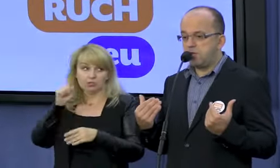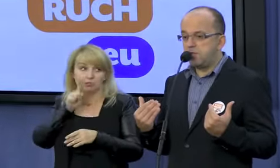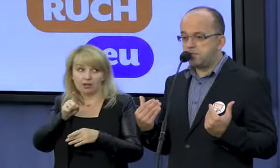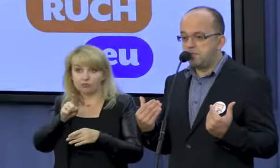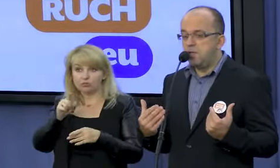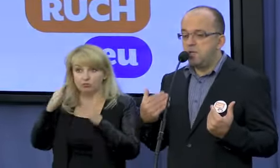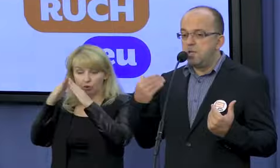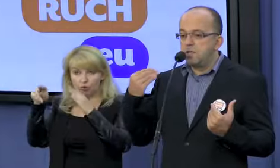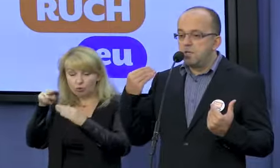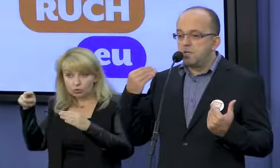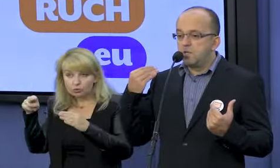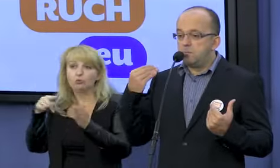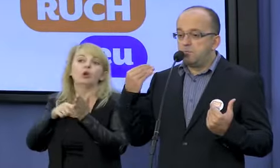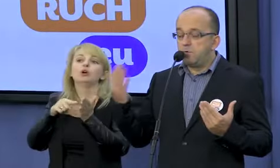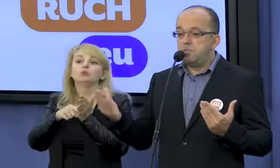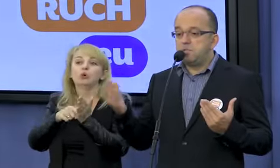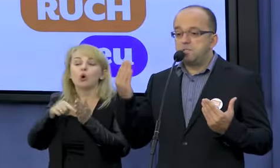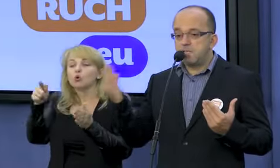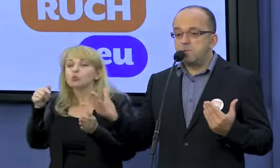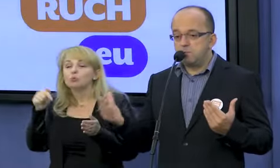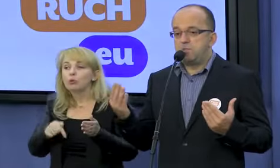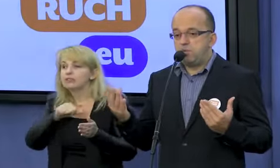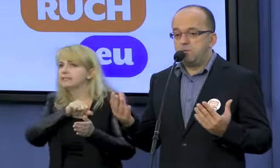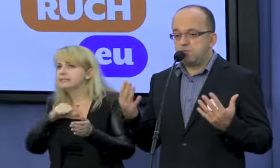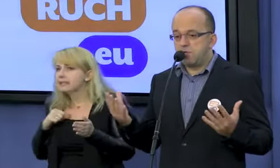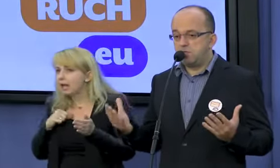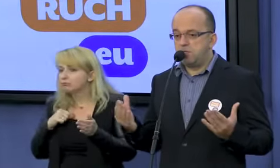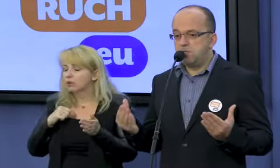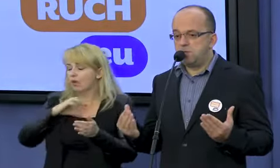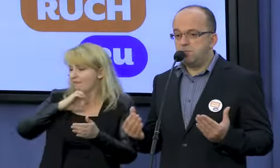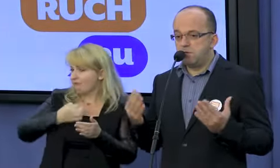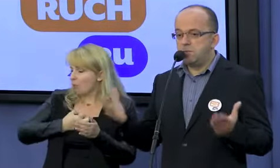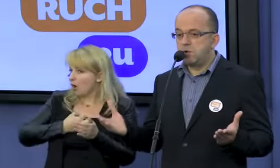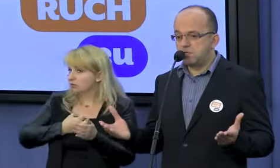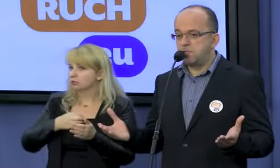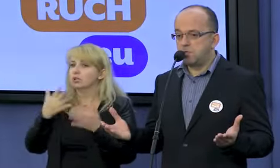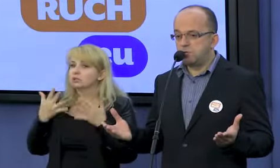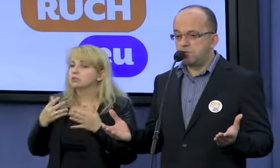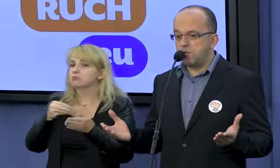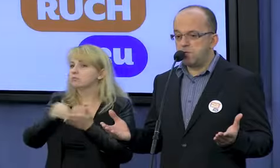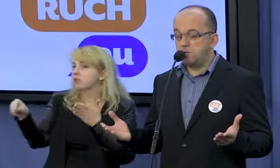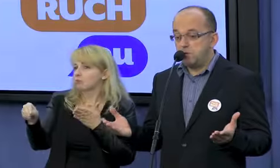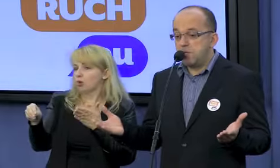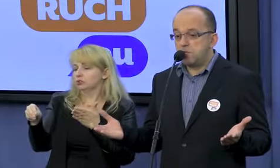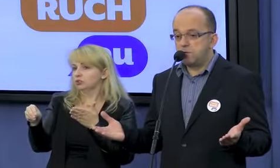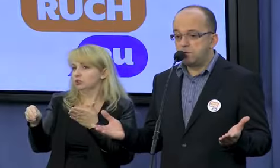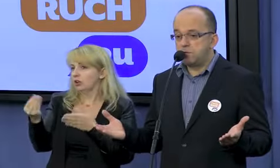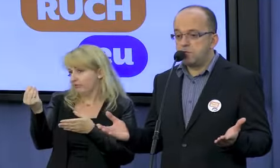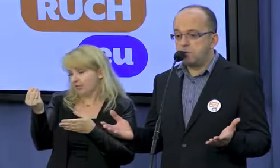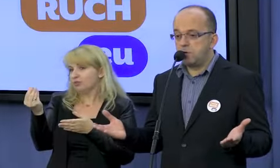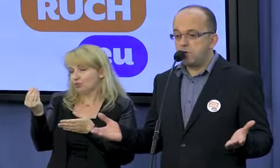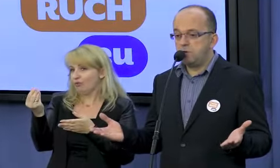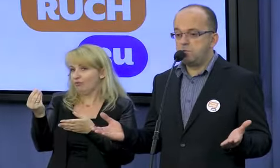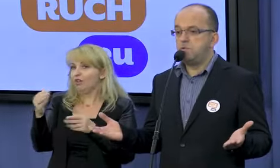chrześcijański, powinien sam z siebie, z własnej inicjatywy wypłacać zadośćuczynienie. Finansowe